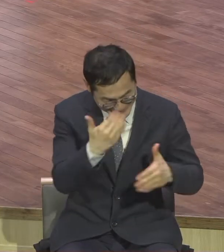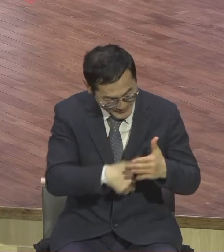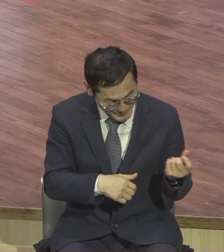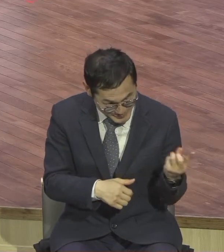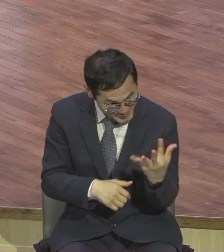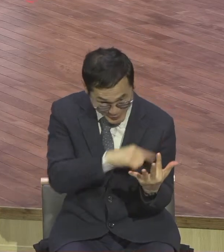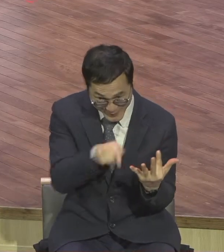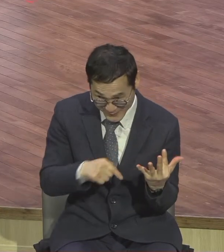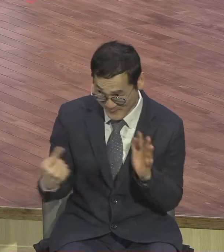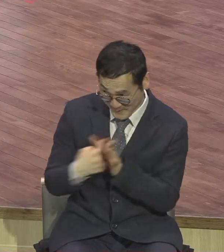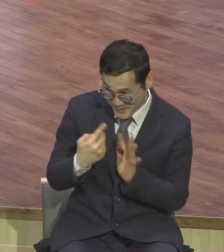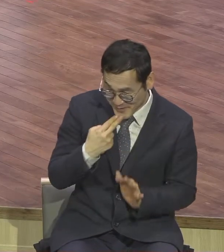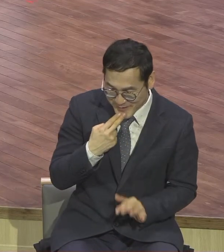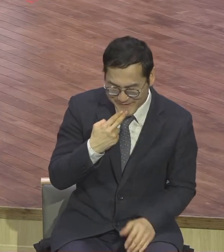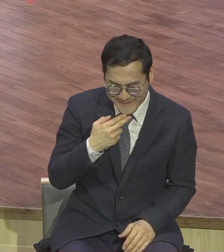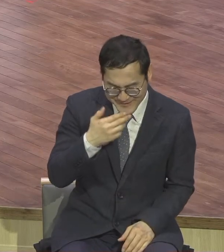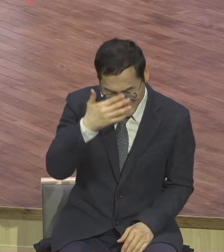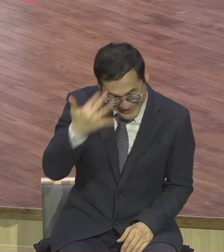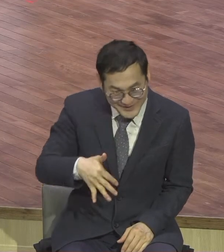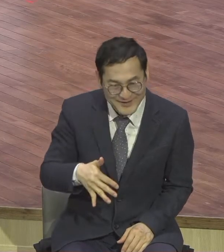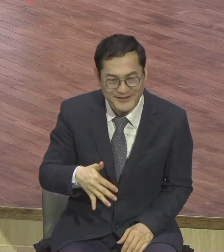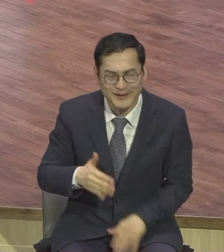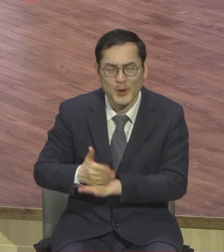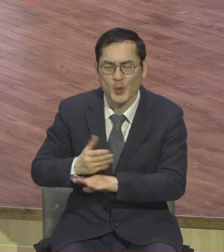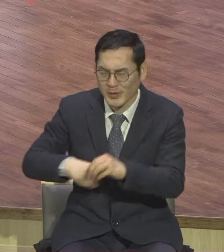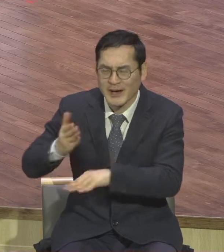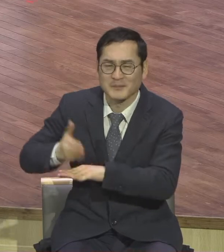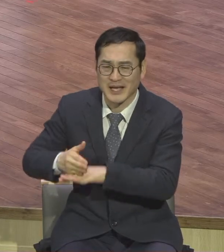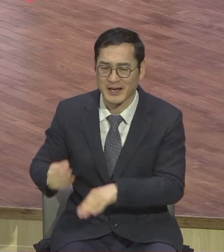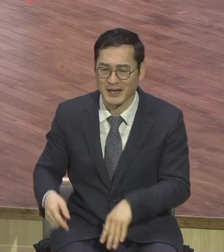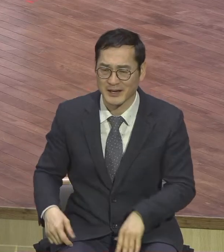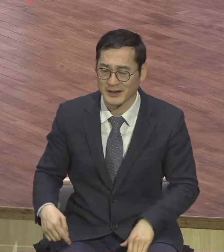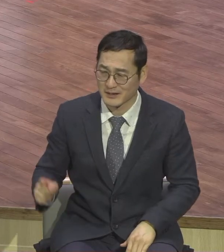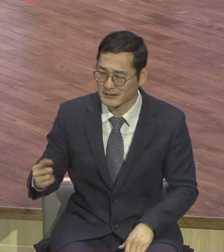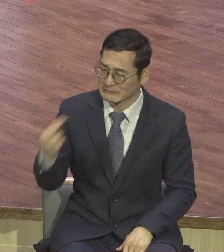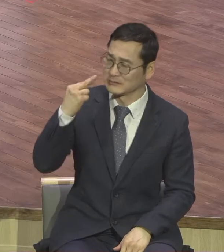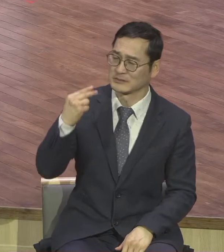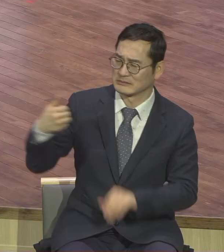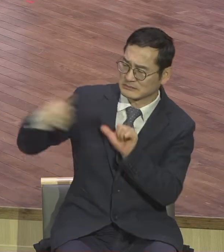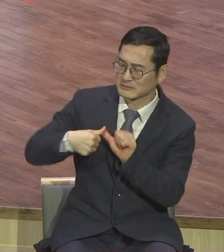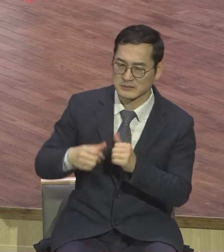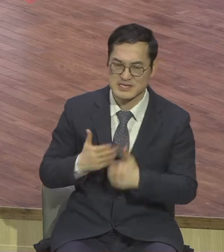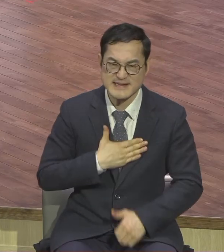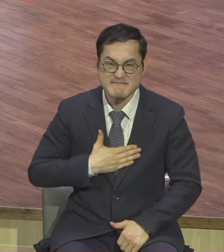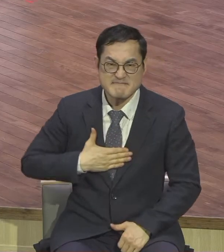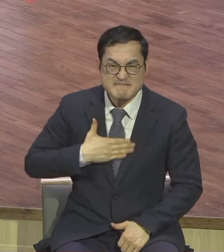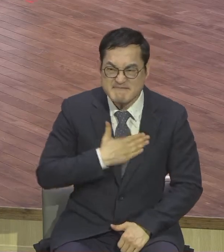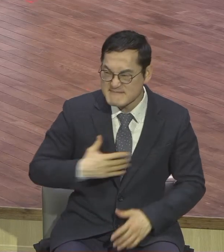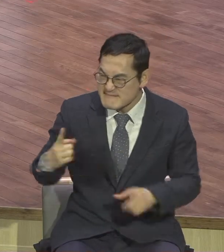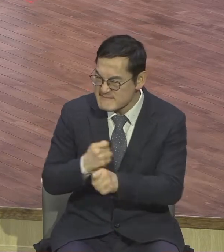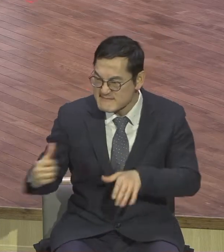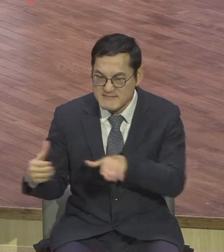하나님 서시지 모습을 보고 있잖아요 심리하게 보면 개수탈트 법칙이란 말이죠